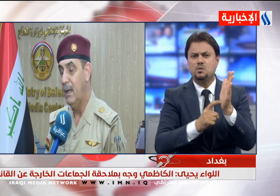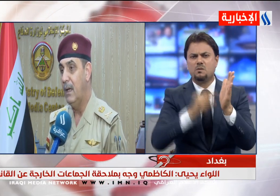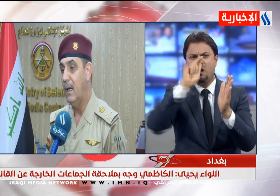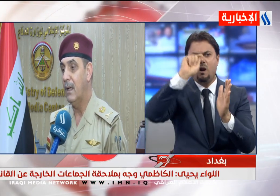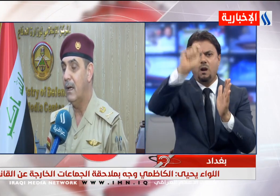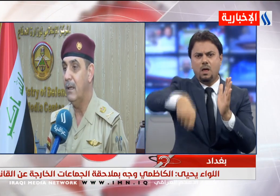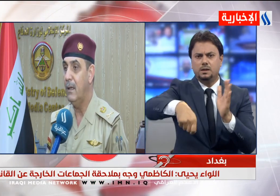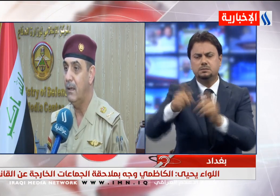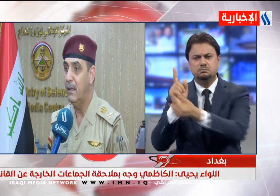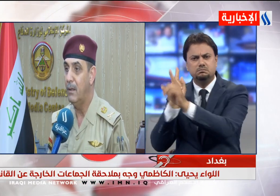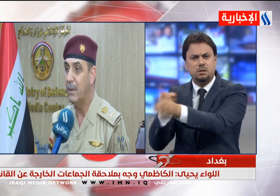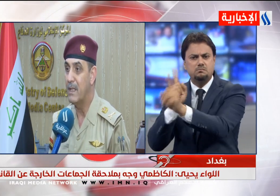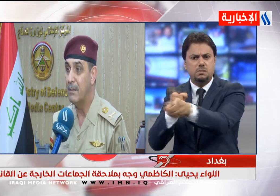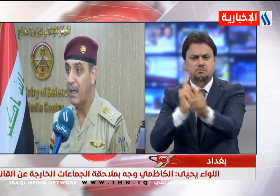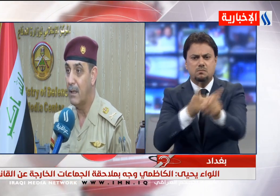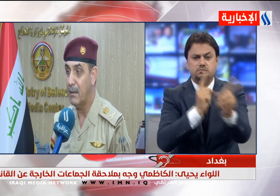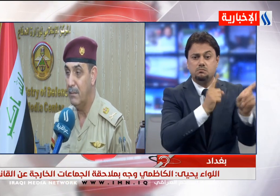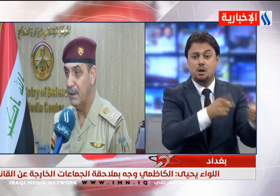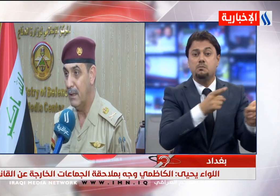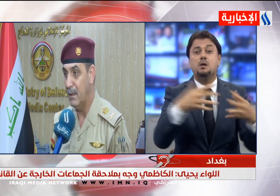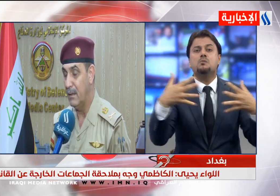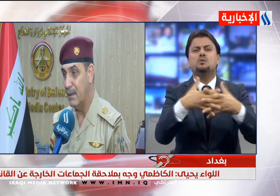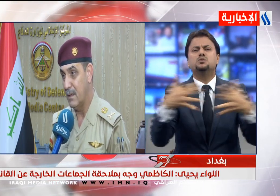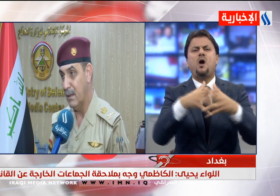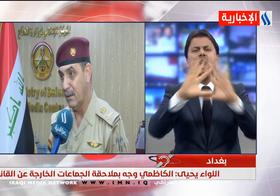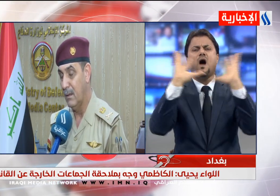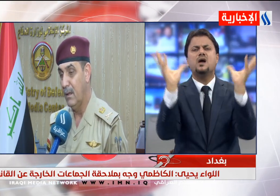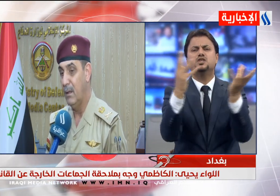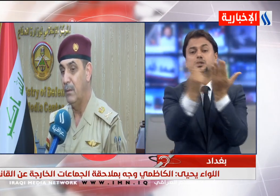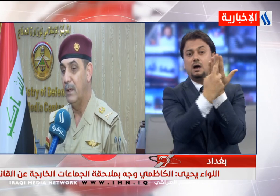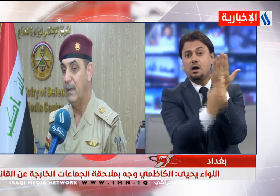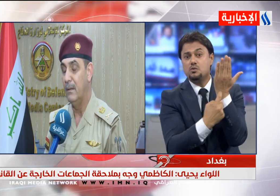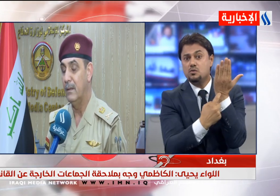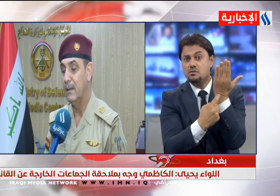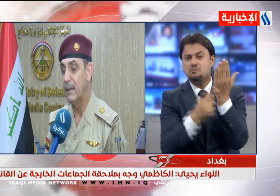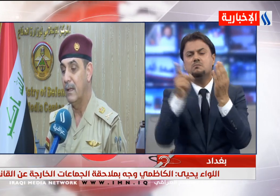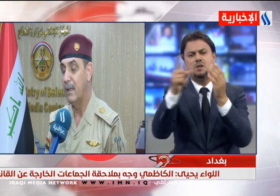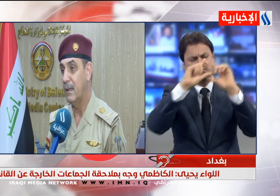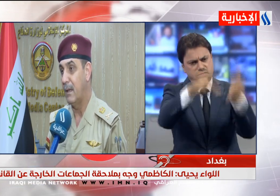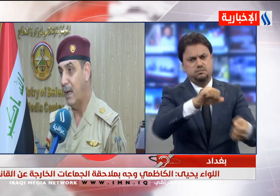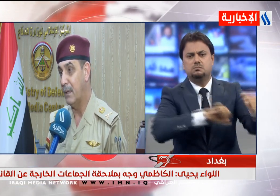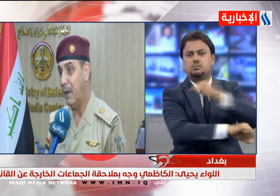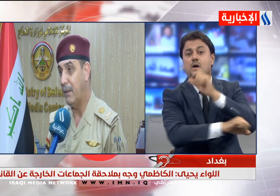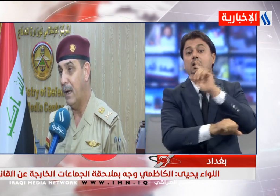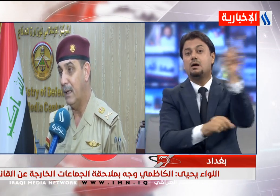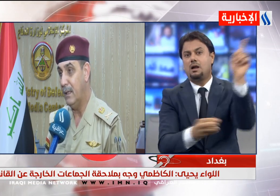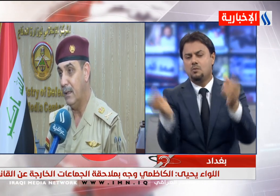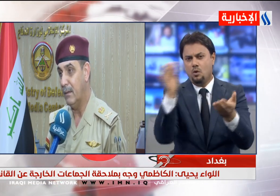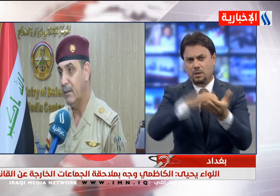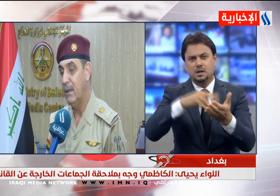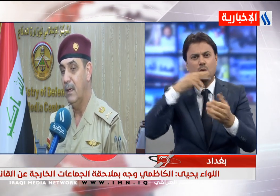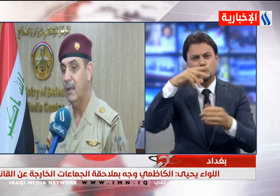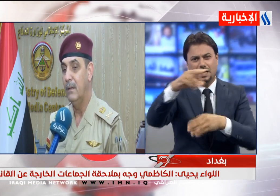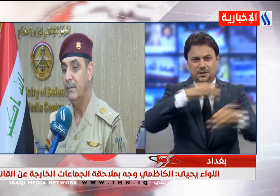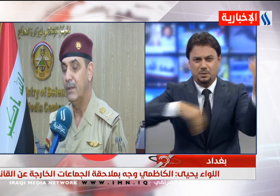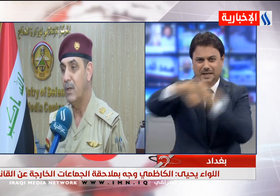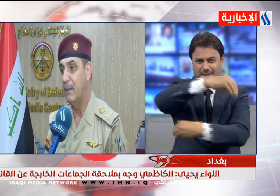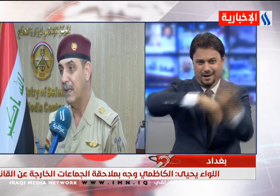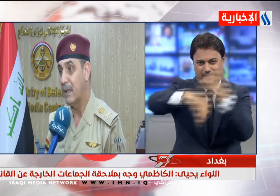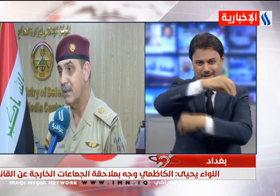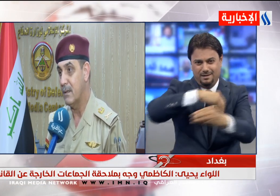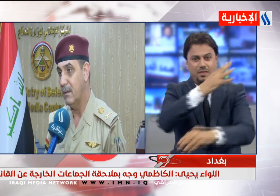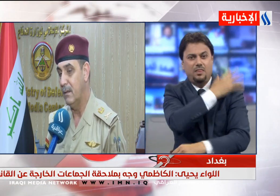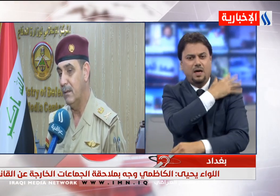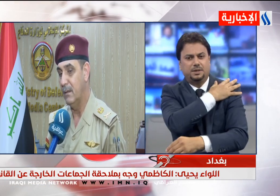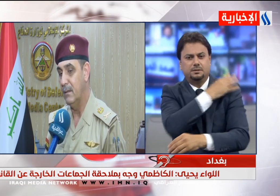القانون وملاحقة الجماعات الخارجة عن القانون في جميع المحافظات الناطق باسم القائد العام اللواء يحيى رسول